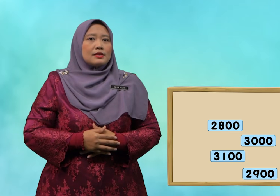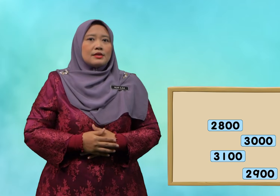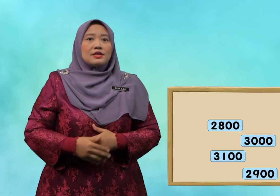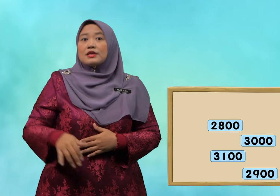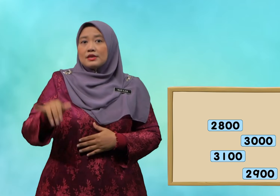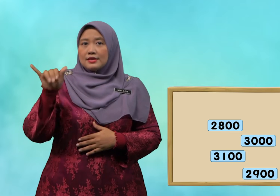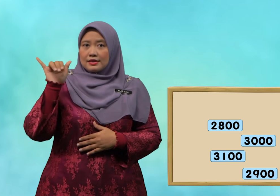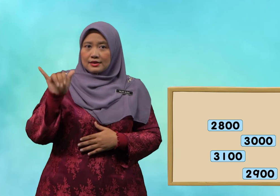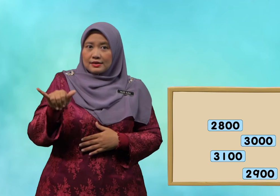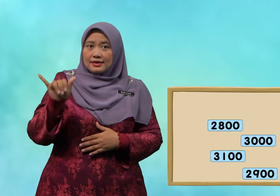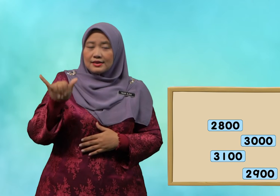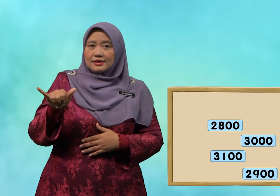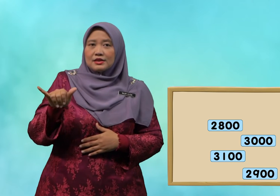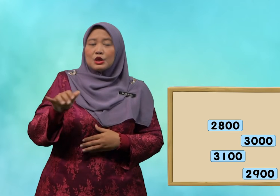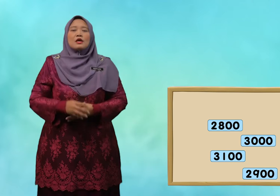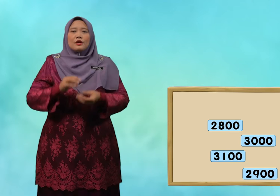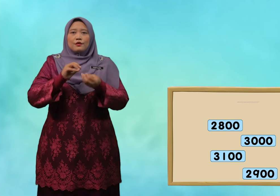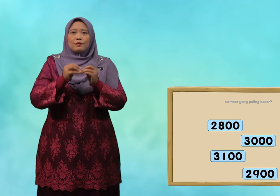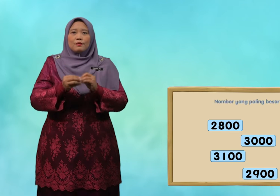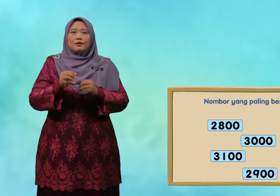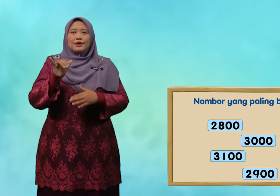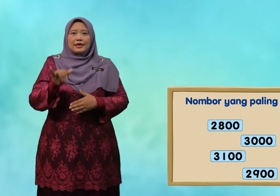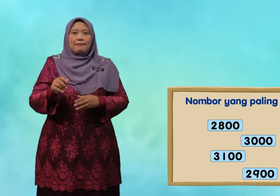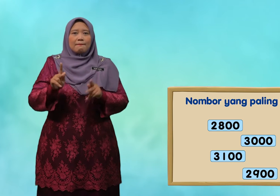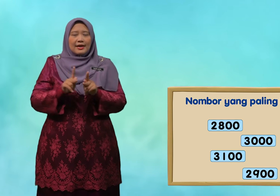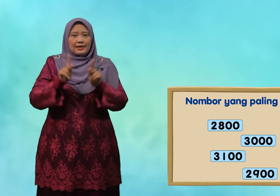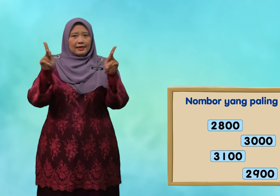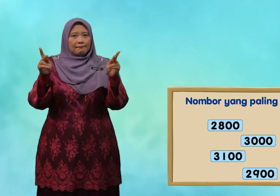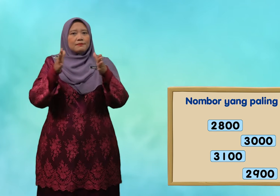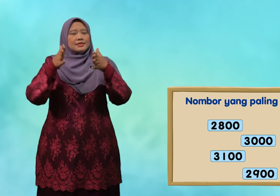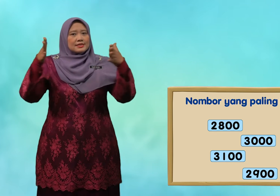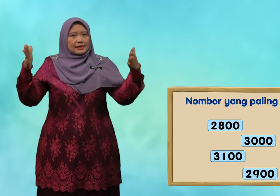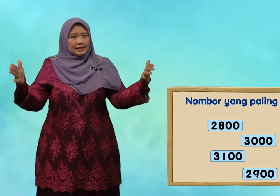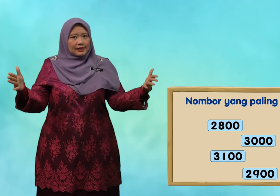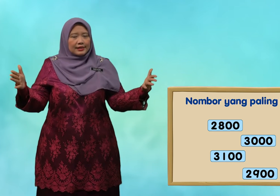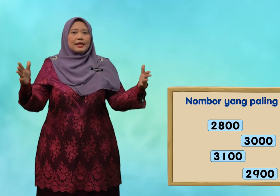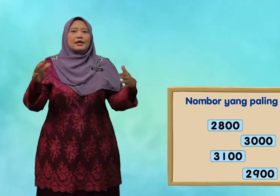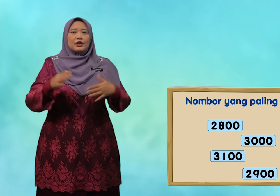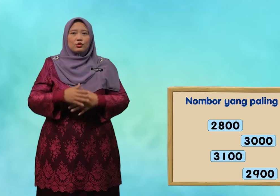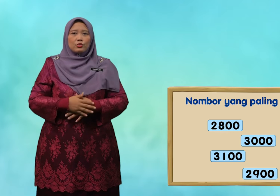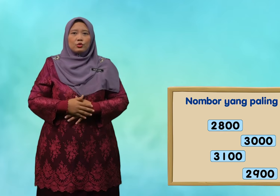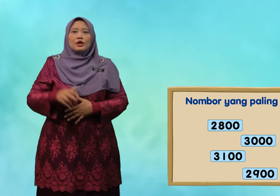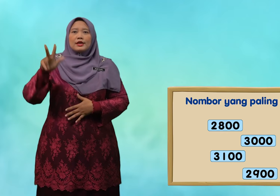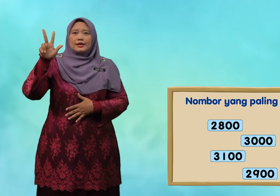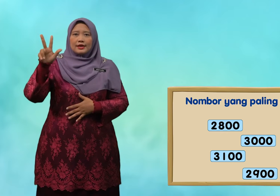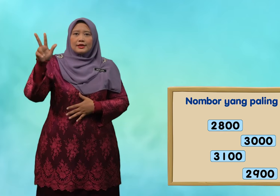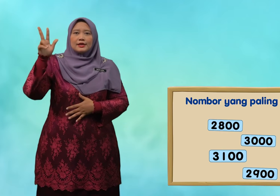Ya, nombor yang paling besar iaitu 3